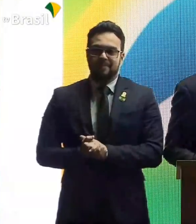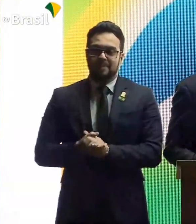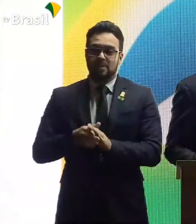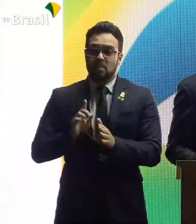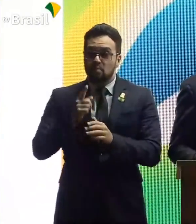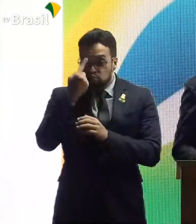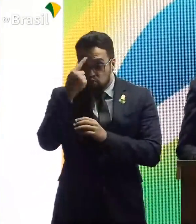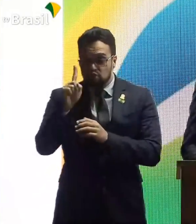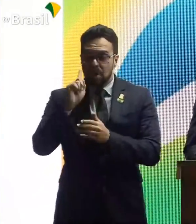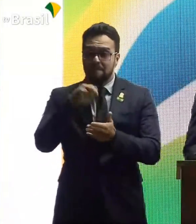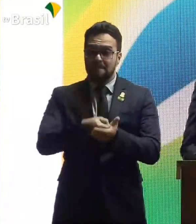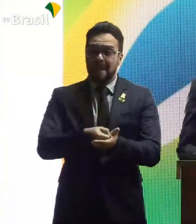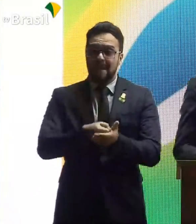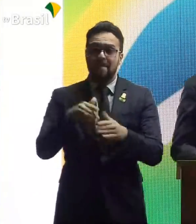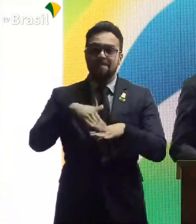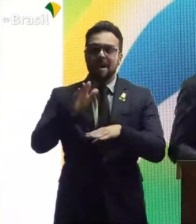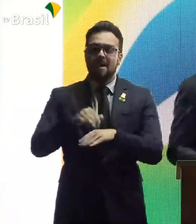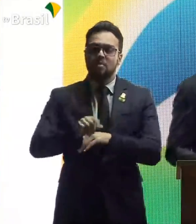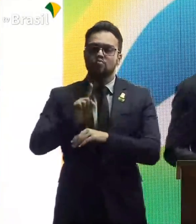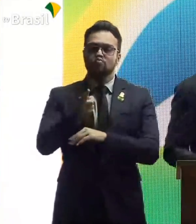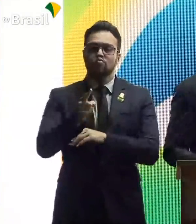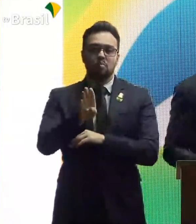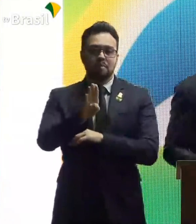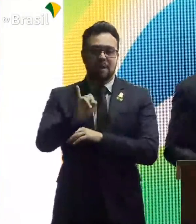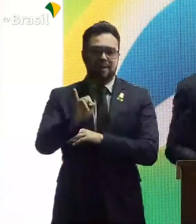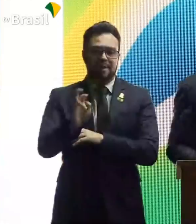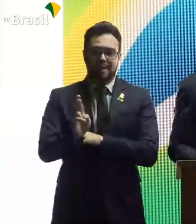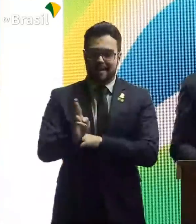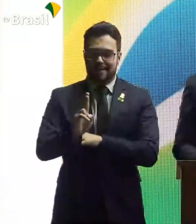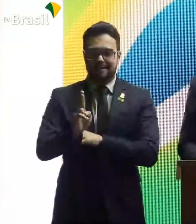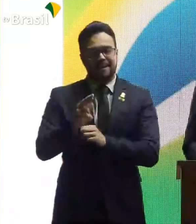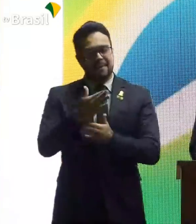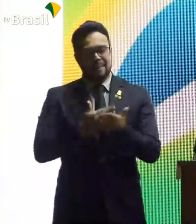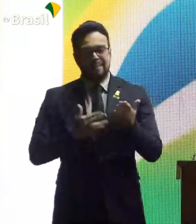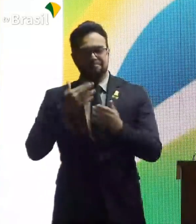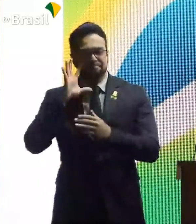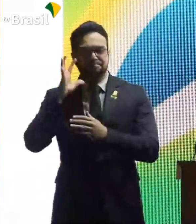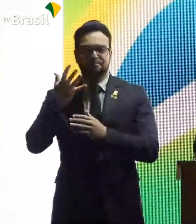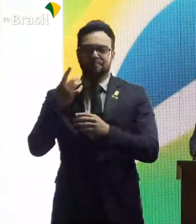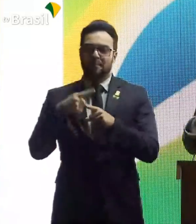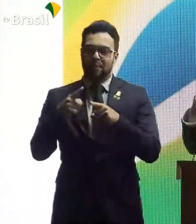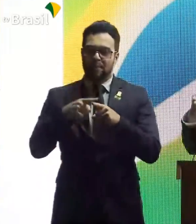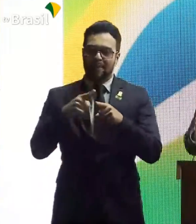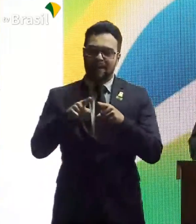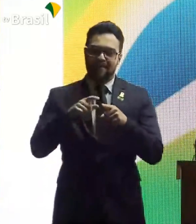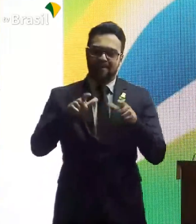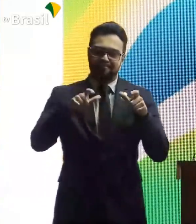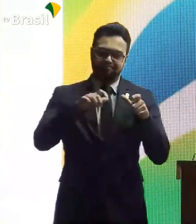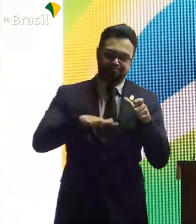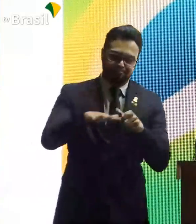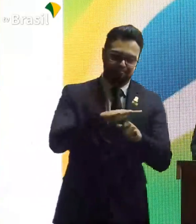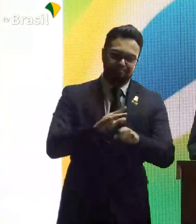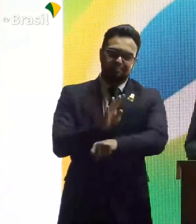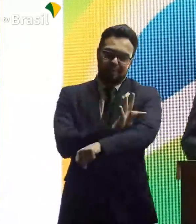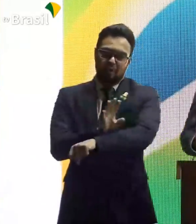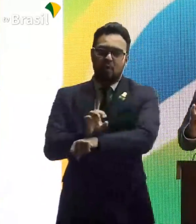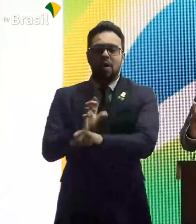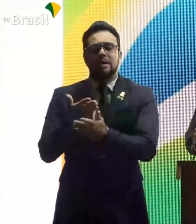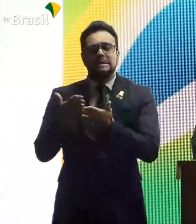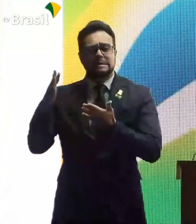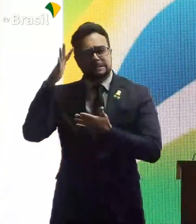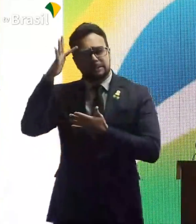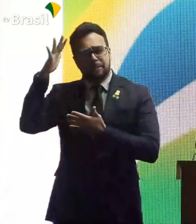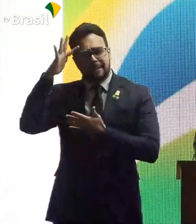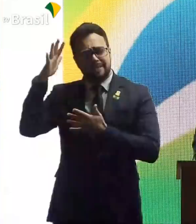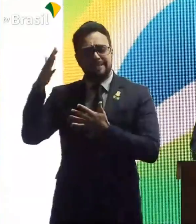bilhão de reais. Metade disso resolveu os problemas aqui de Tocantins. A gente começa a pensar, que